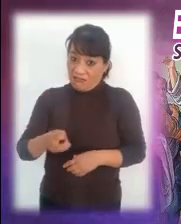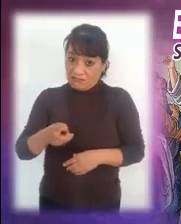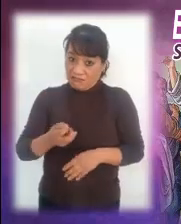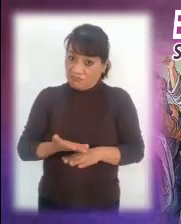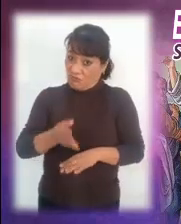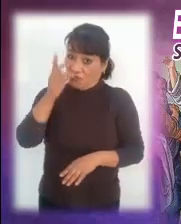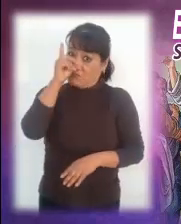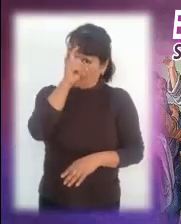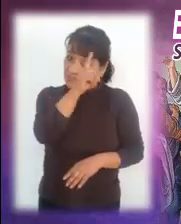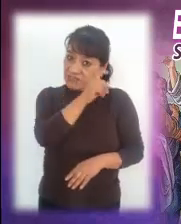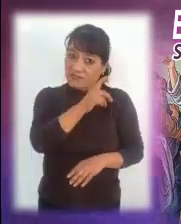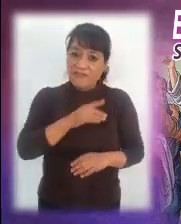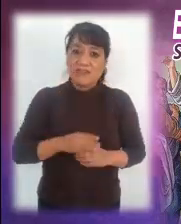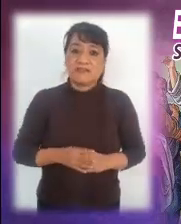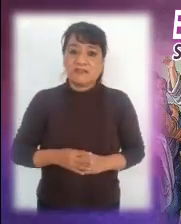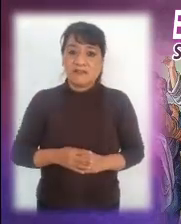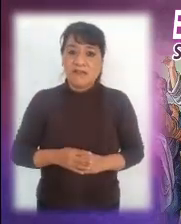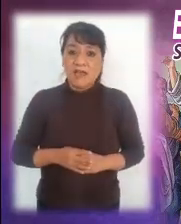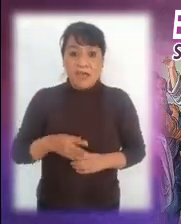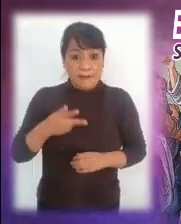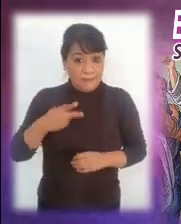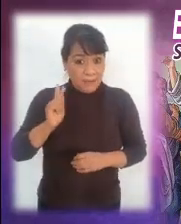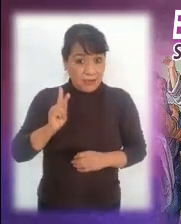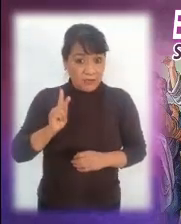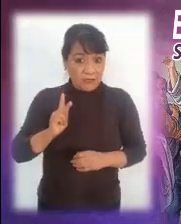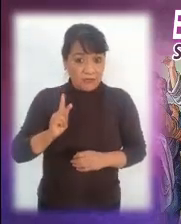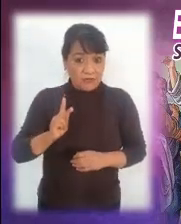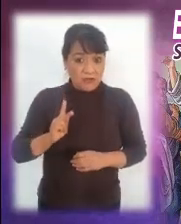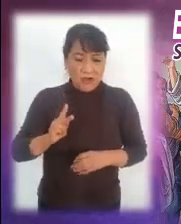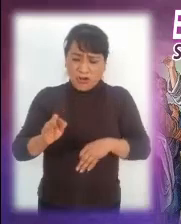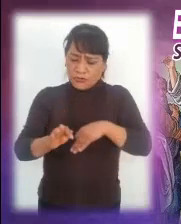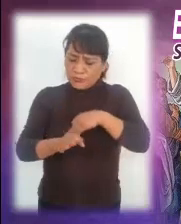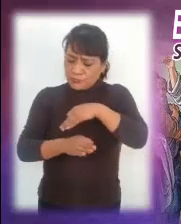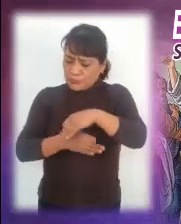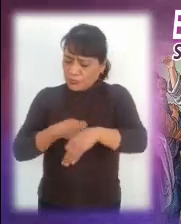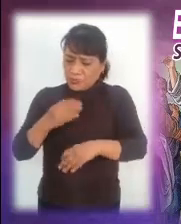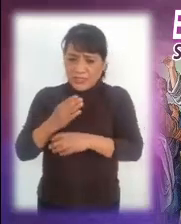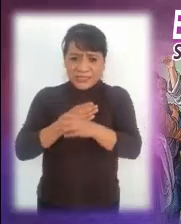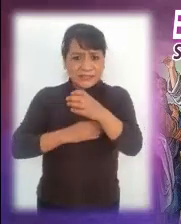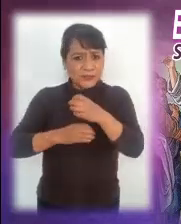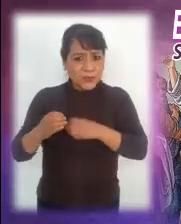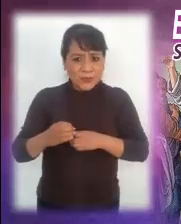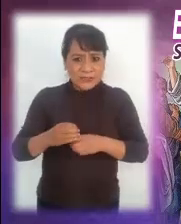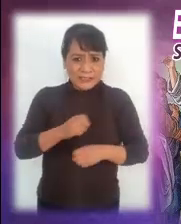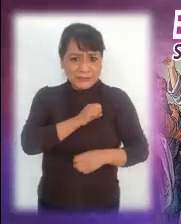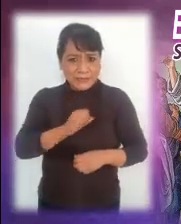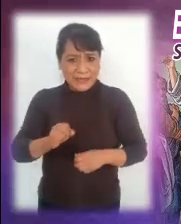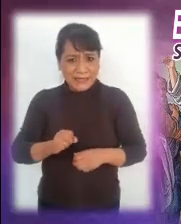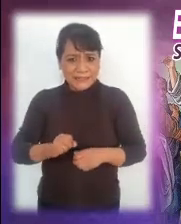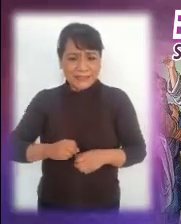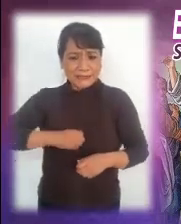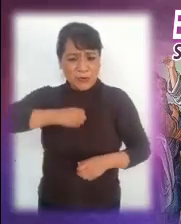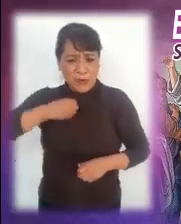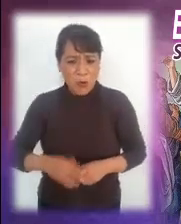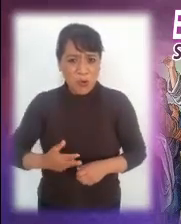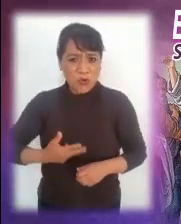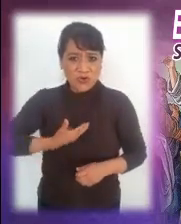es difícil. Sin embargo, nada hay que dañe tanto a un corazón como el